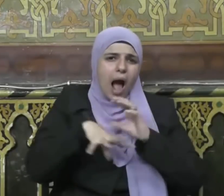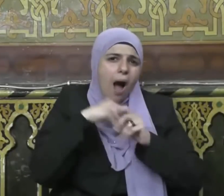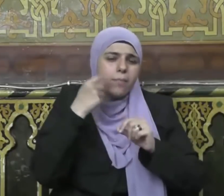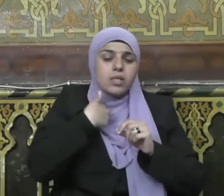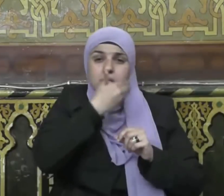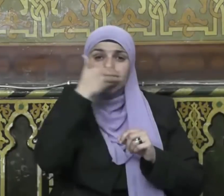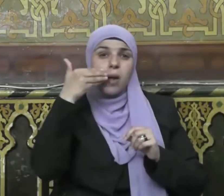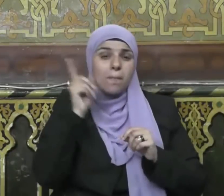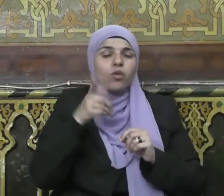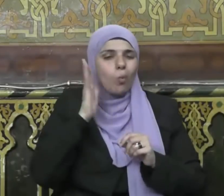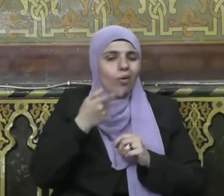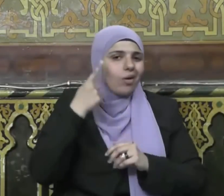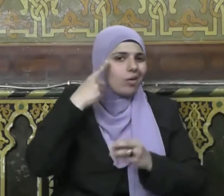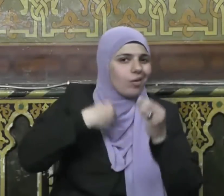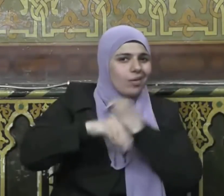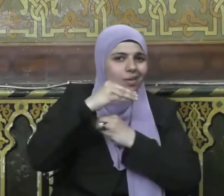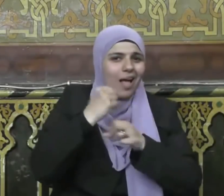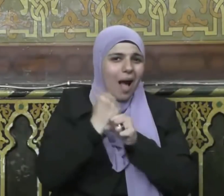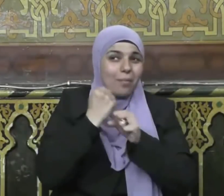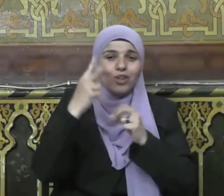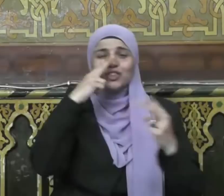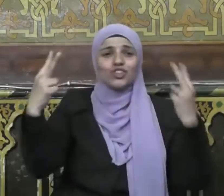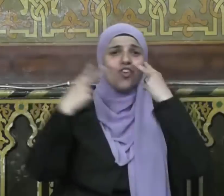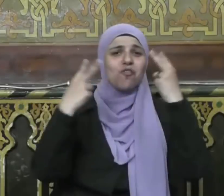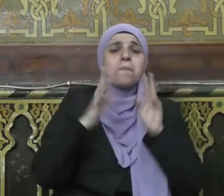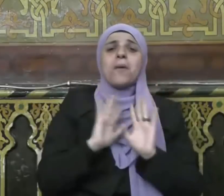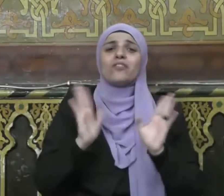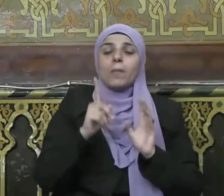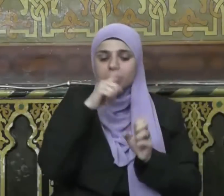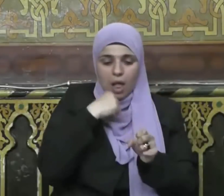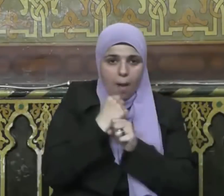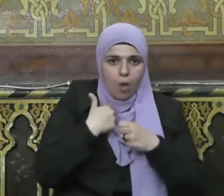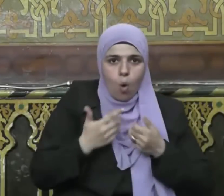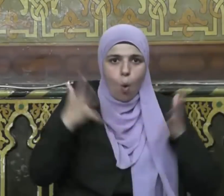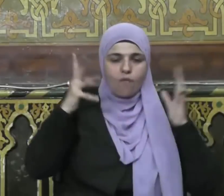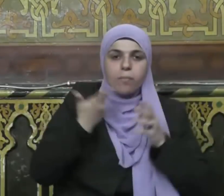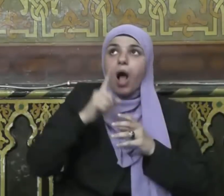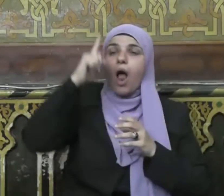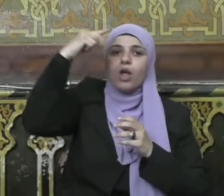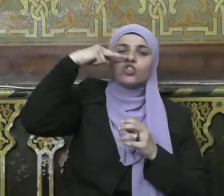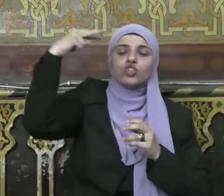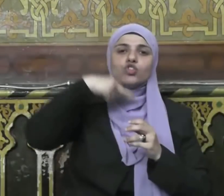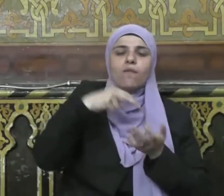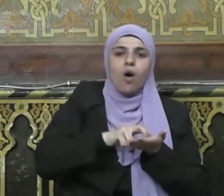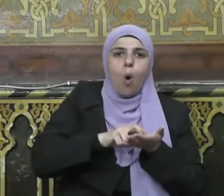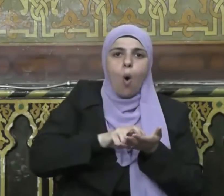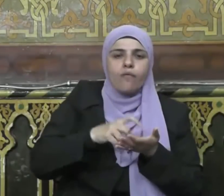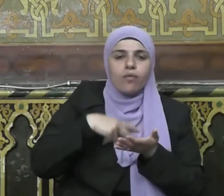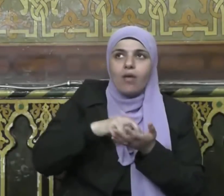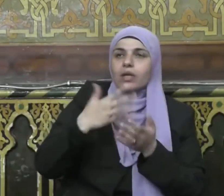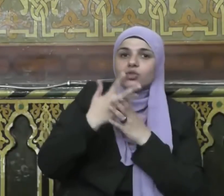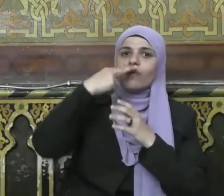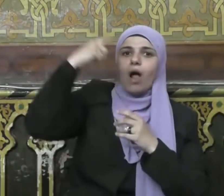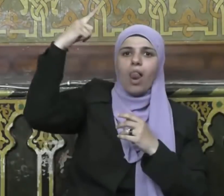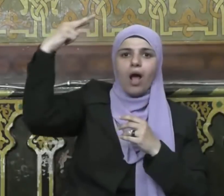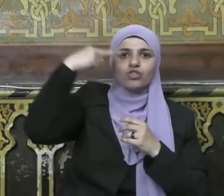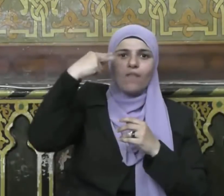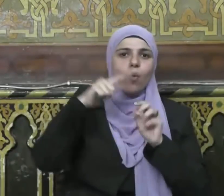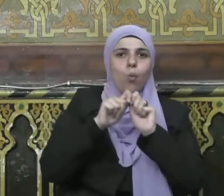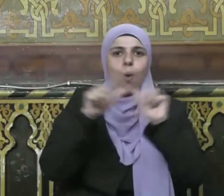أهل العلم كفى بقوله سبحانه الصوم لي فضلا له على سائر العبادات وقيل إن السبب